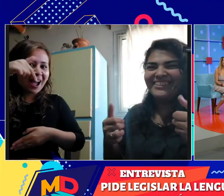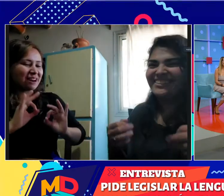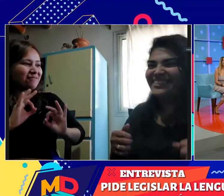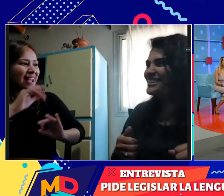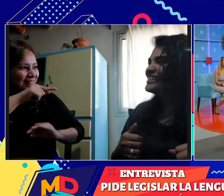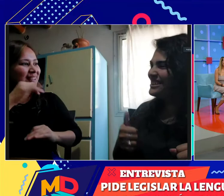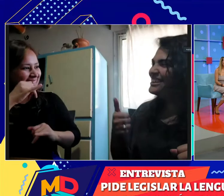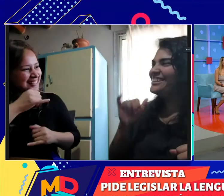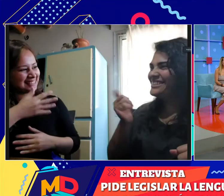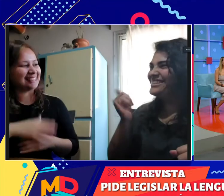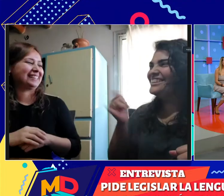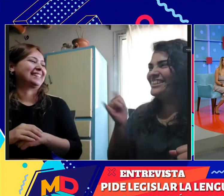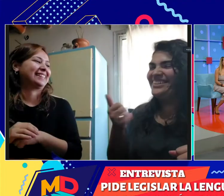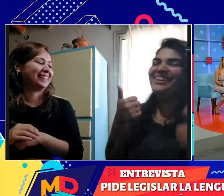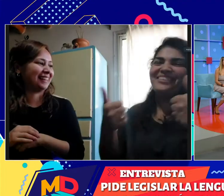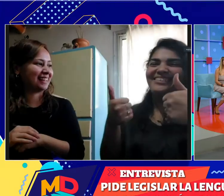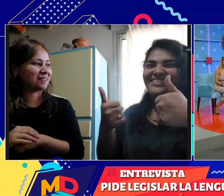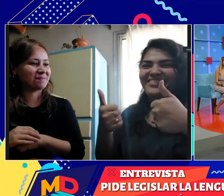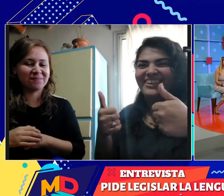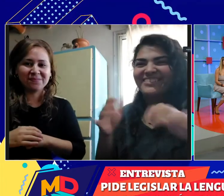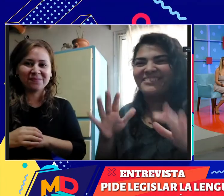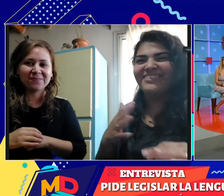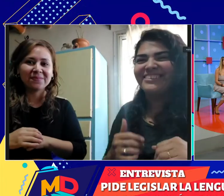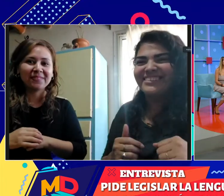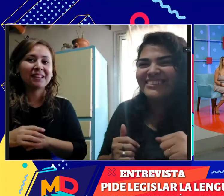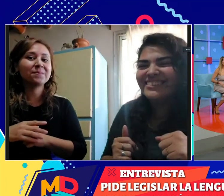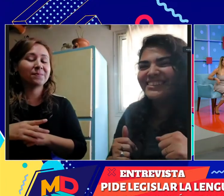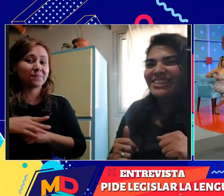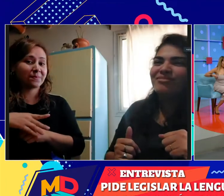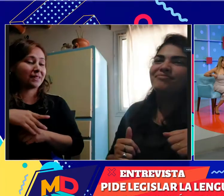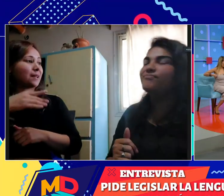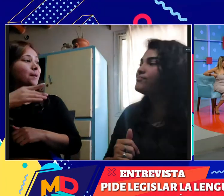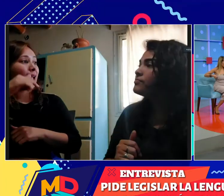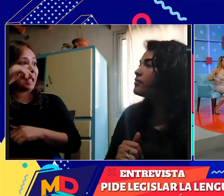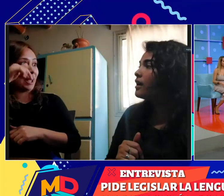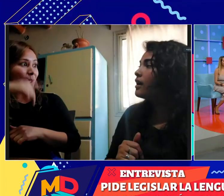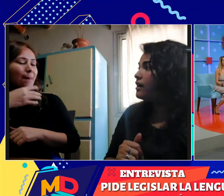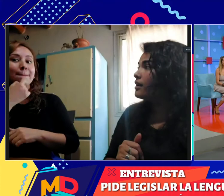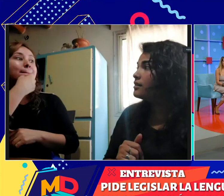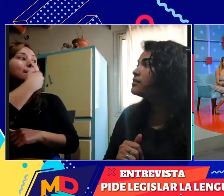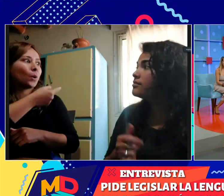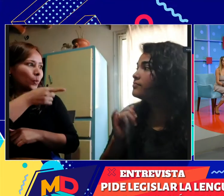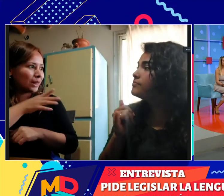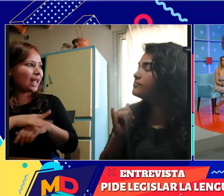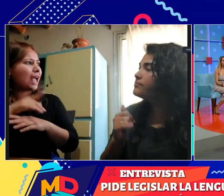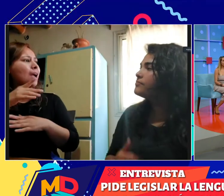Perfecto. Bueno, Fati, nos gustaría que le preguntes allí a Ana, ¿cuál es el objetivo de este movimiento que ella está